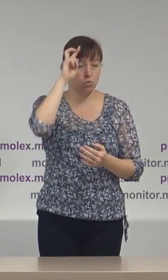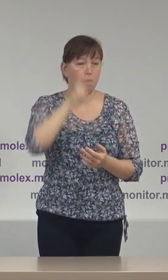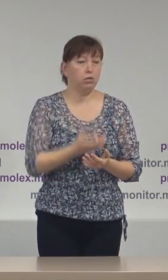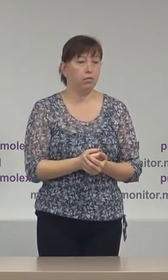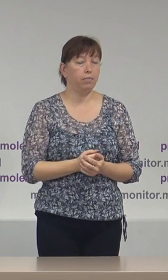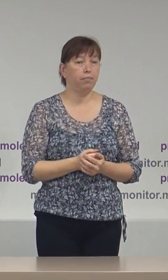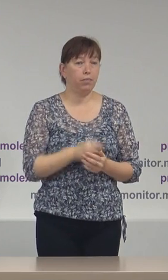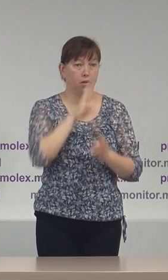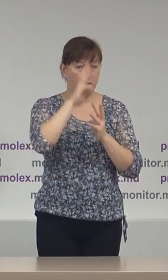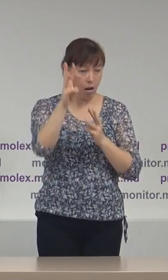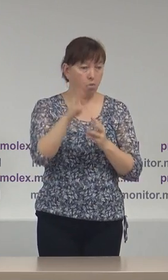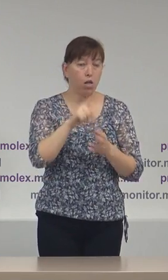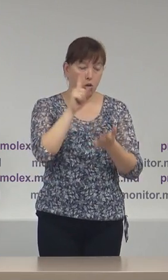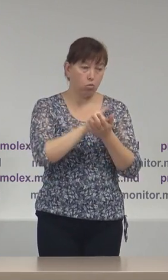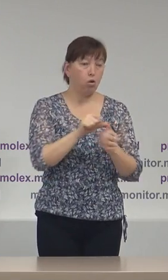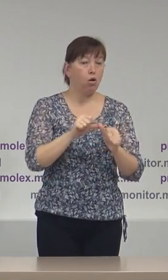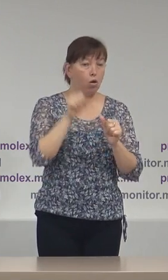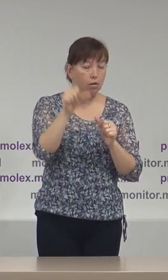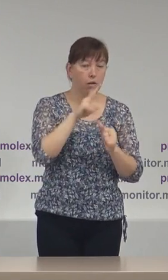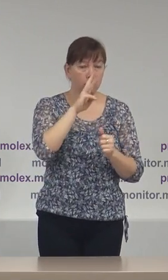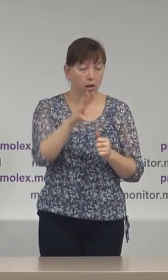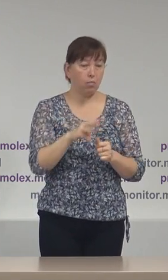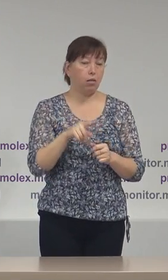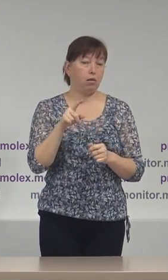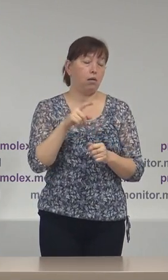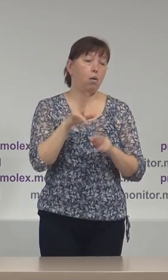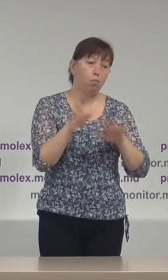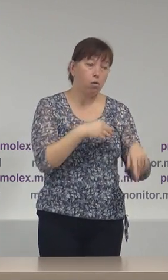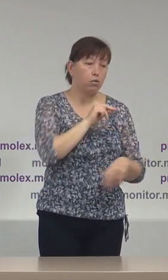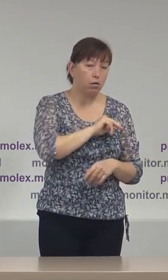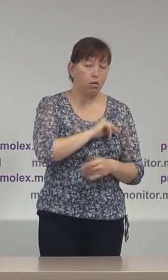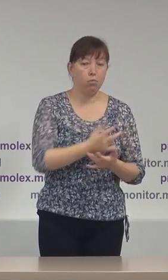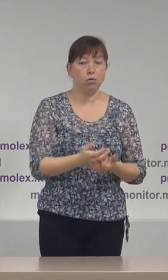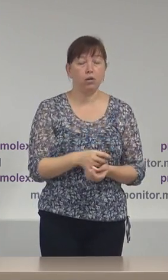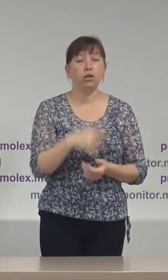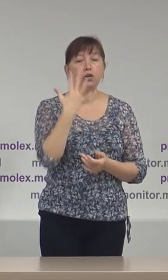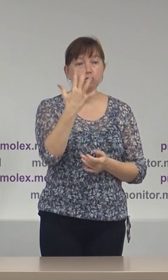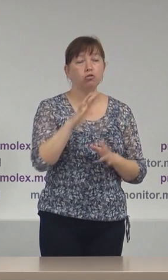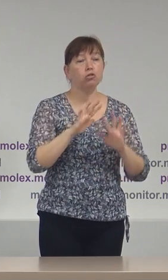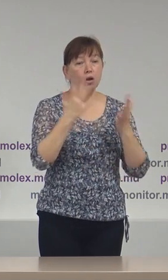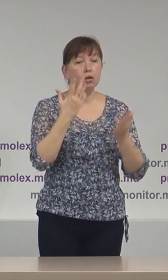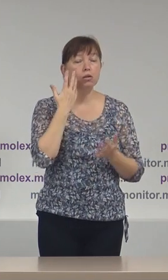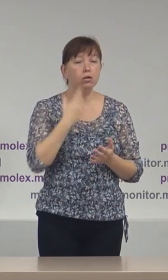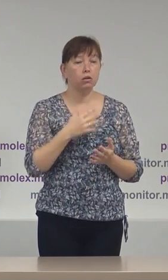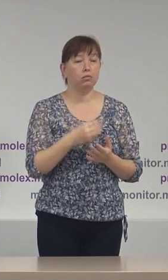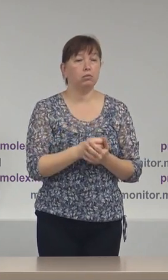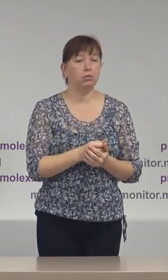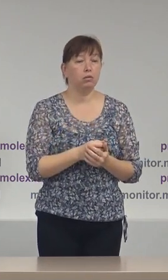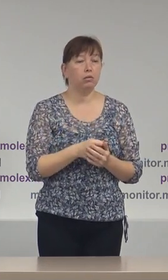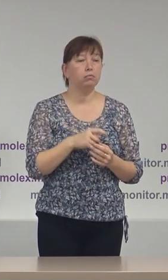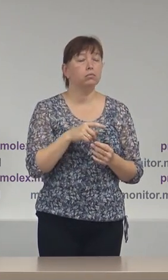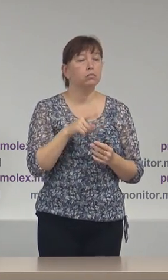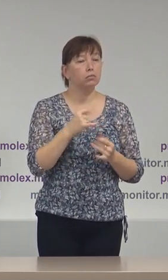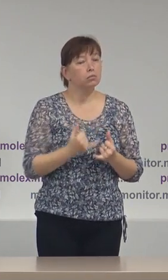deci e vorba de 13 cazuri din 18 și în 5 cazuri este vorba de asumarea de merite